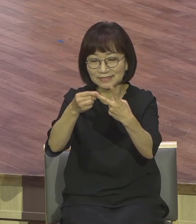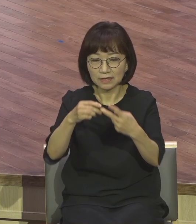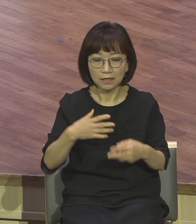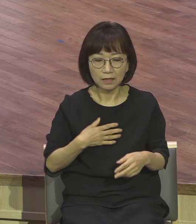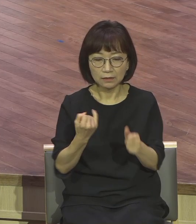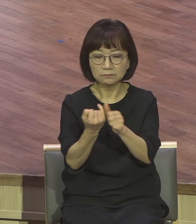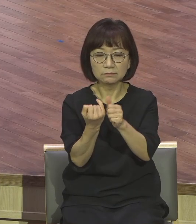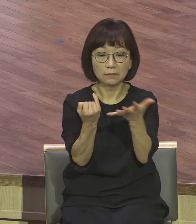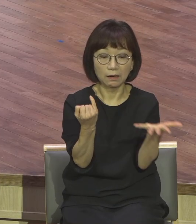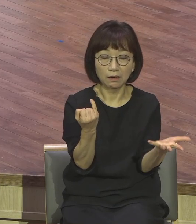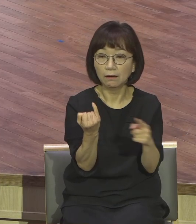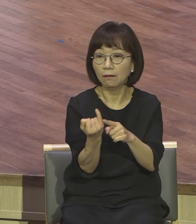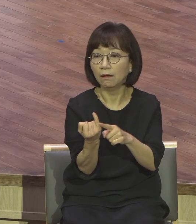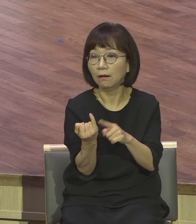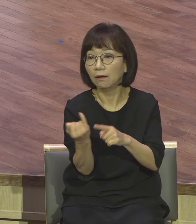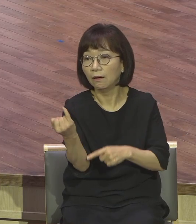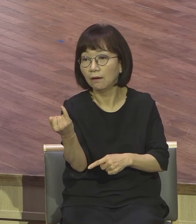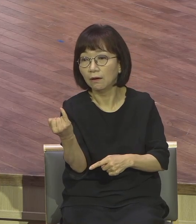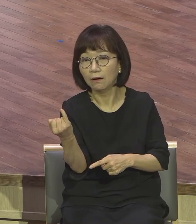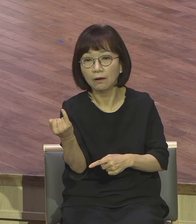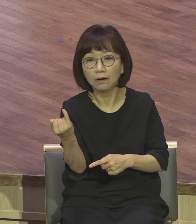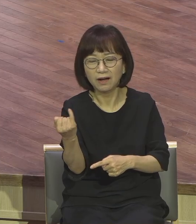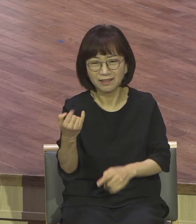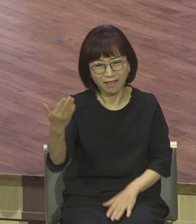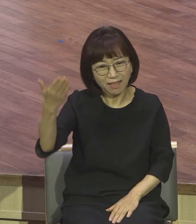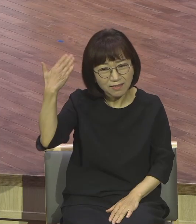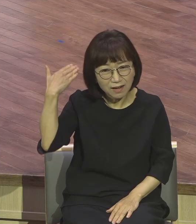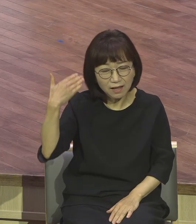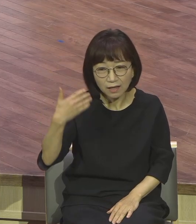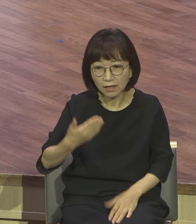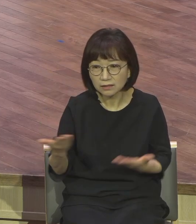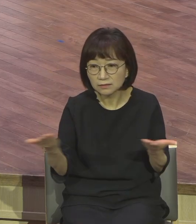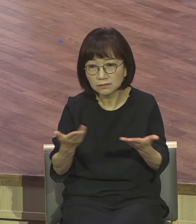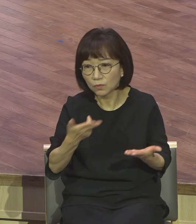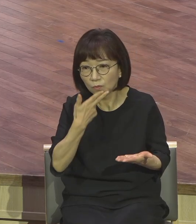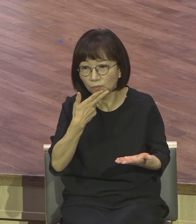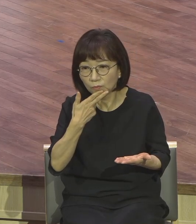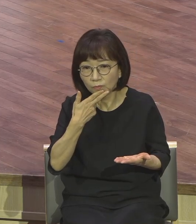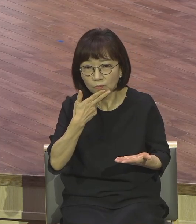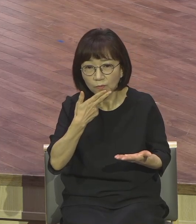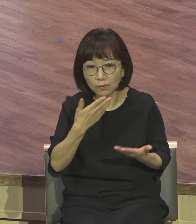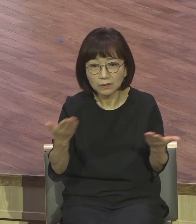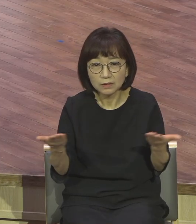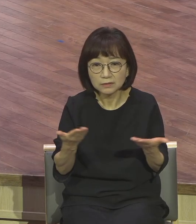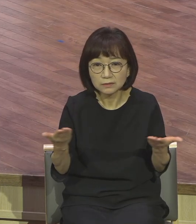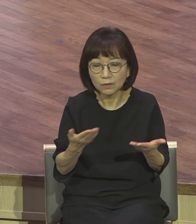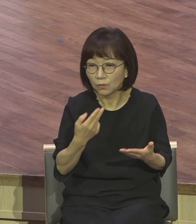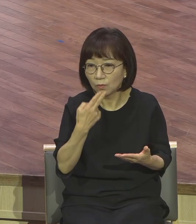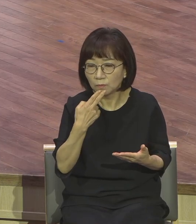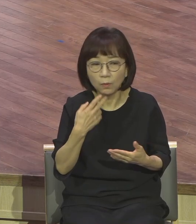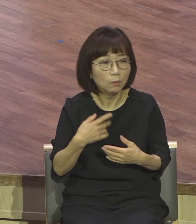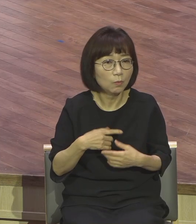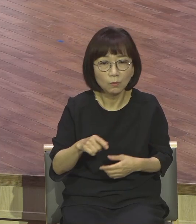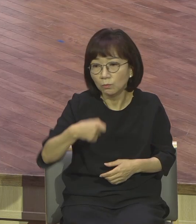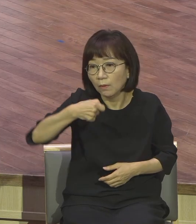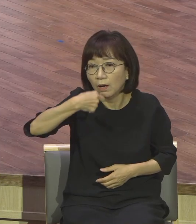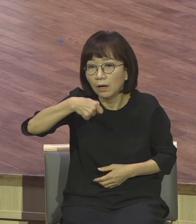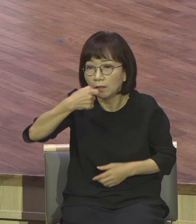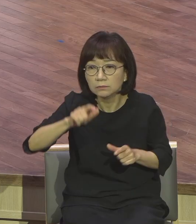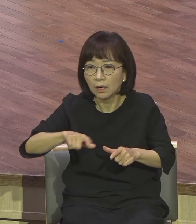이 여자가 그 당시로서는 살아갈 길이 없어요. 살아갈 길이 막막하기 때문에 돌보는 그런